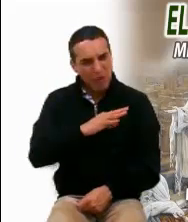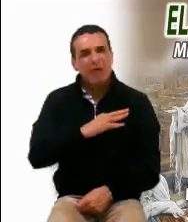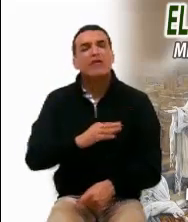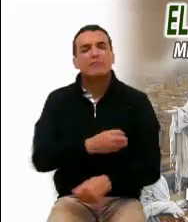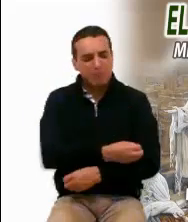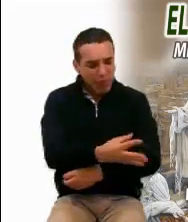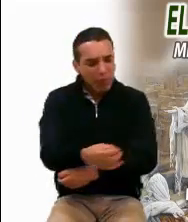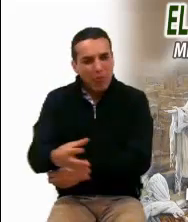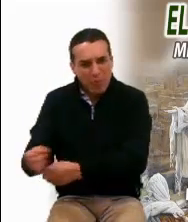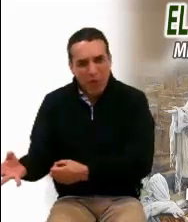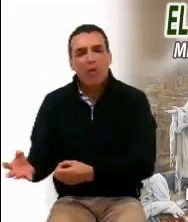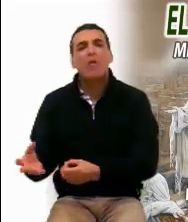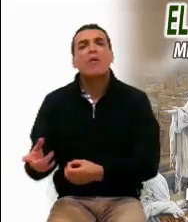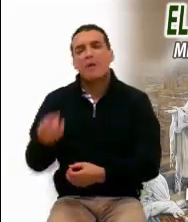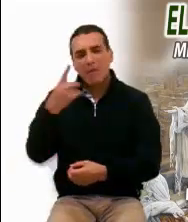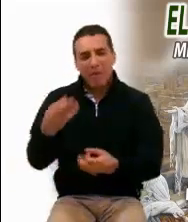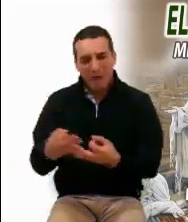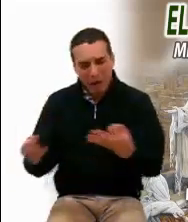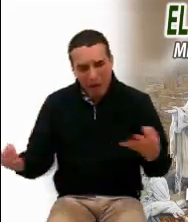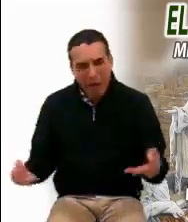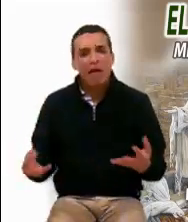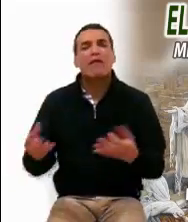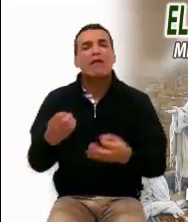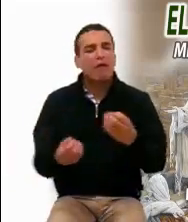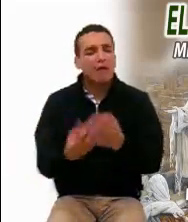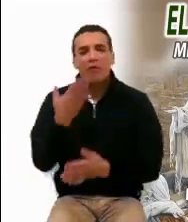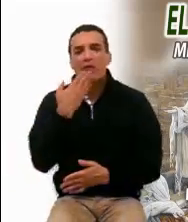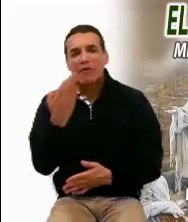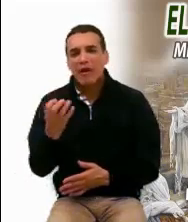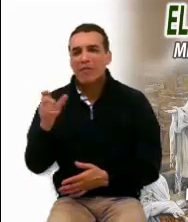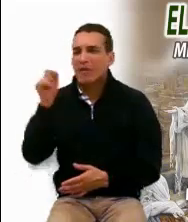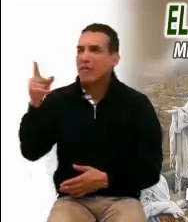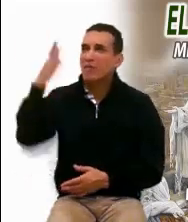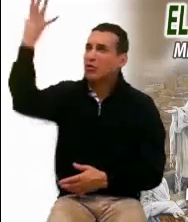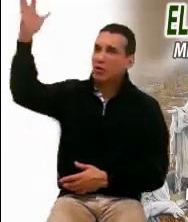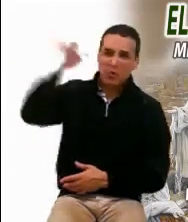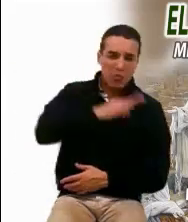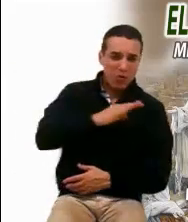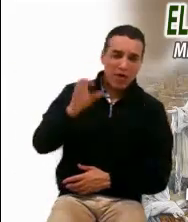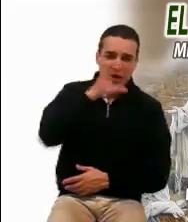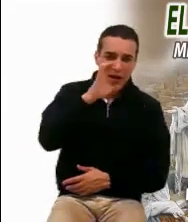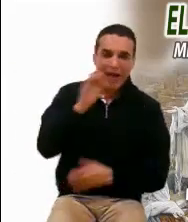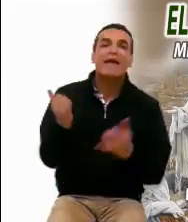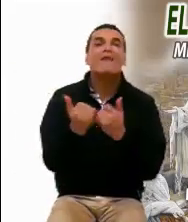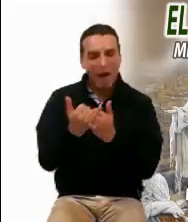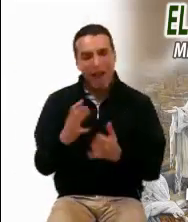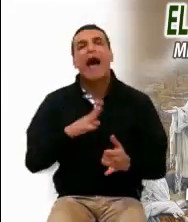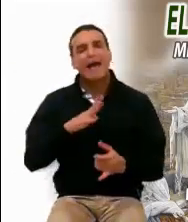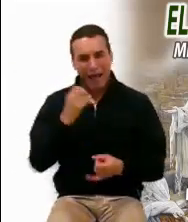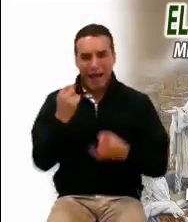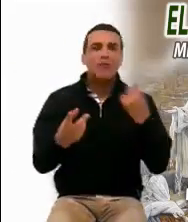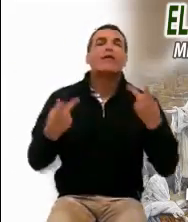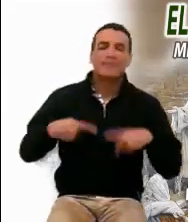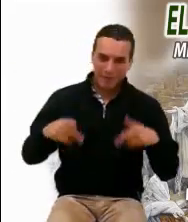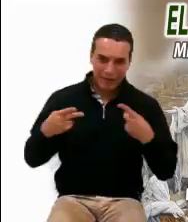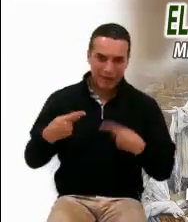cultivar, para que el sol caliente. Así también hay personas que calan hondo, que se meten poco a poco,